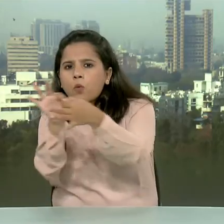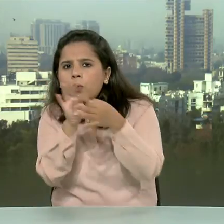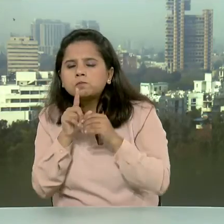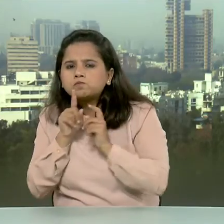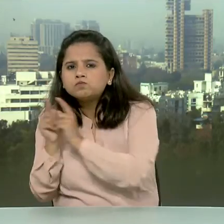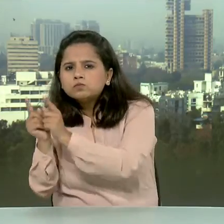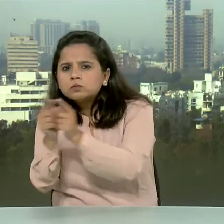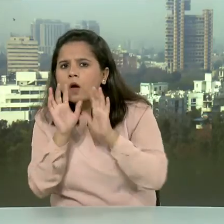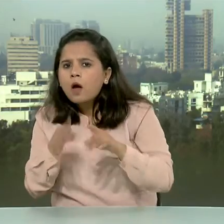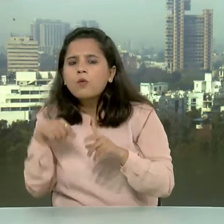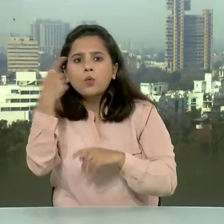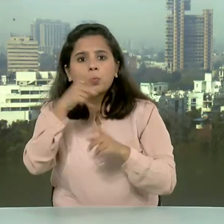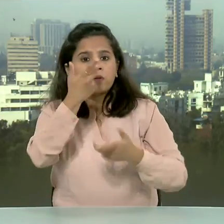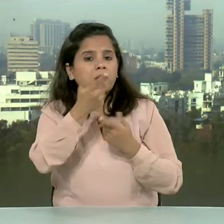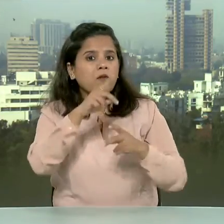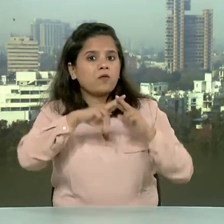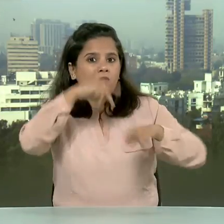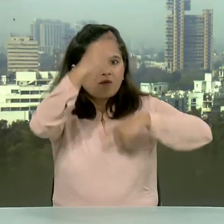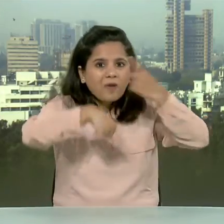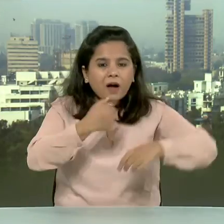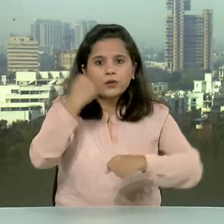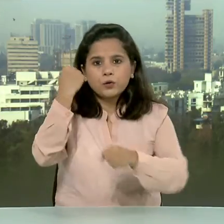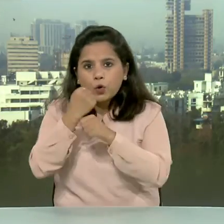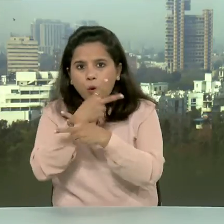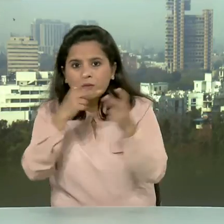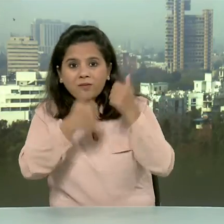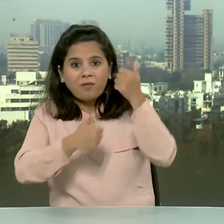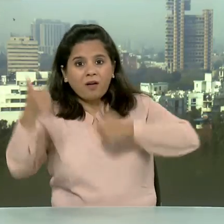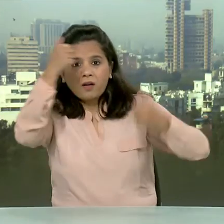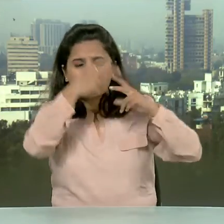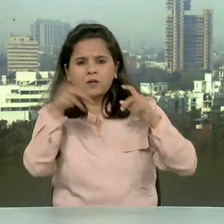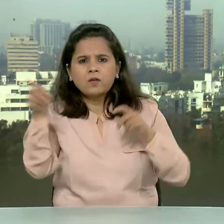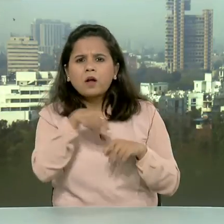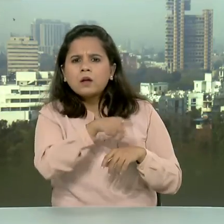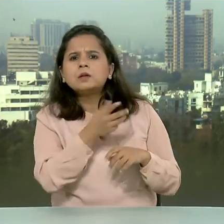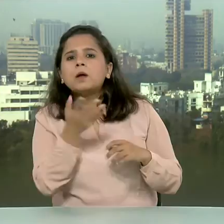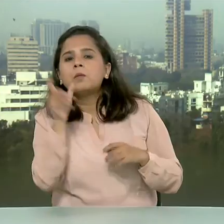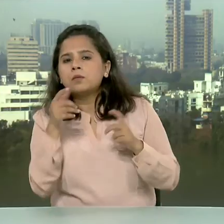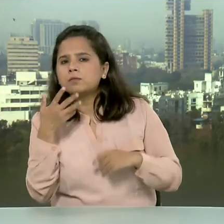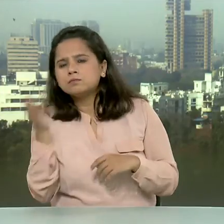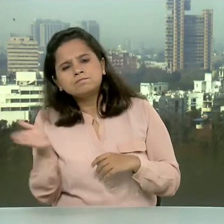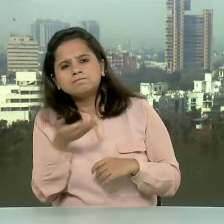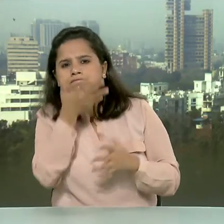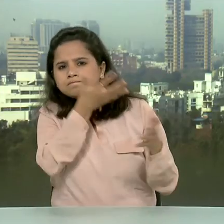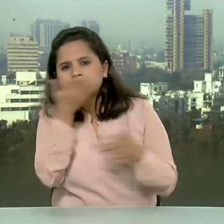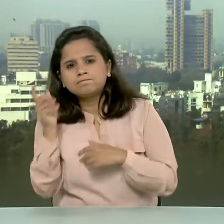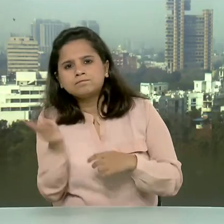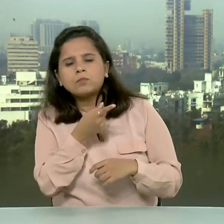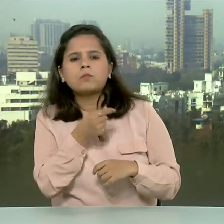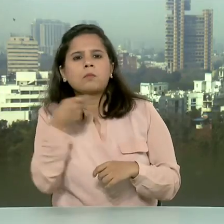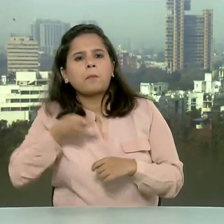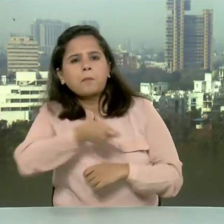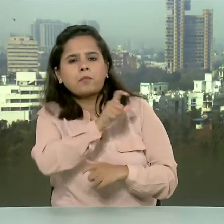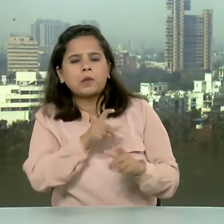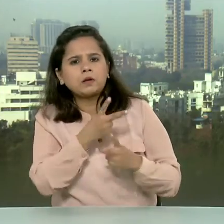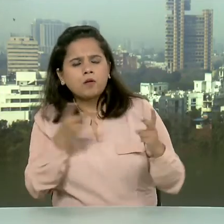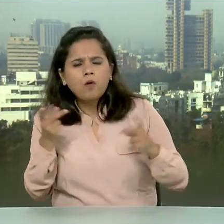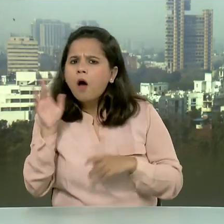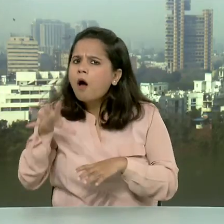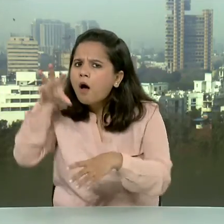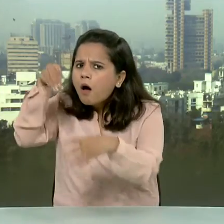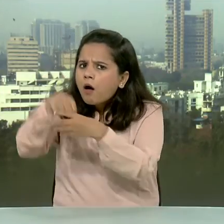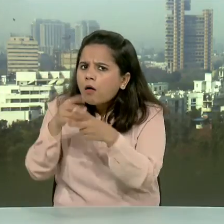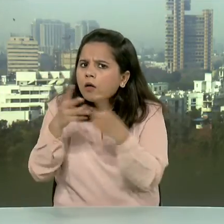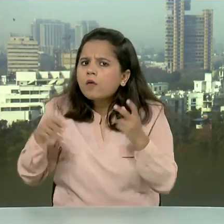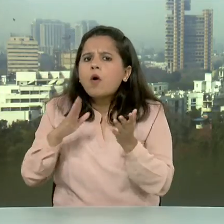कारोबारियों, सरकारी अधिकारियों एवं अन्य नागरिकों के फिरोती के लिए अपरण रथा जबरन वसूली में लिप्त है गुरे